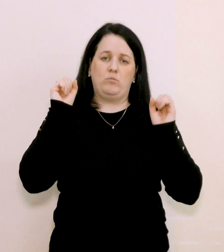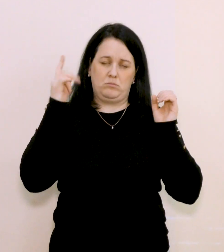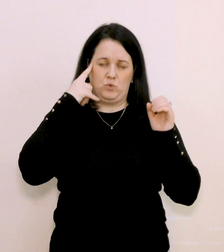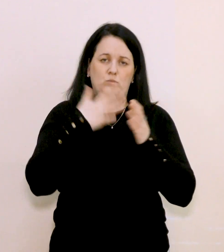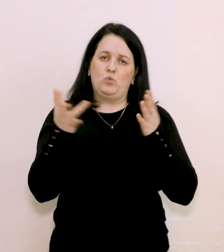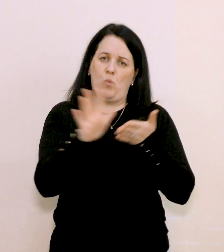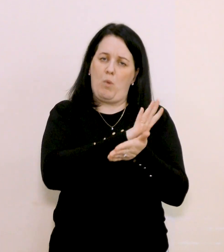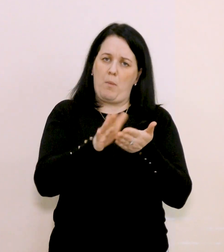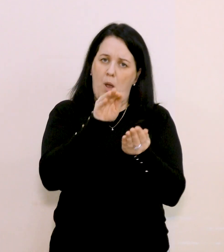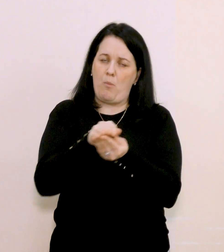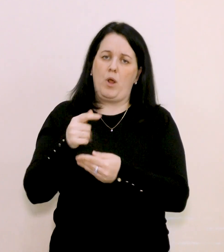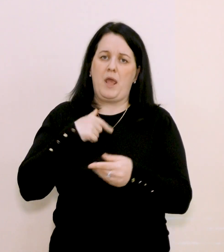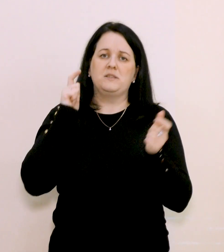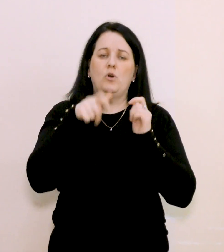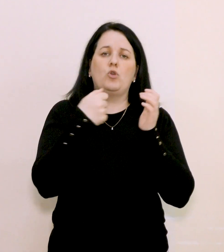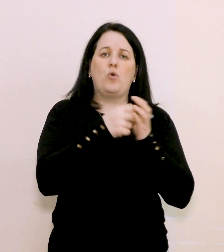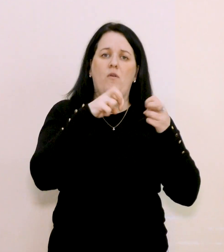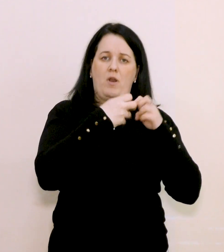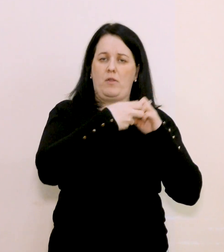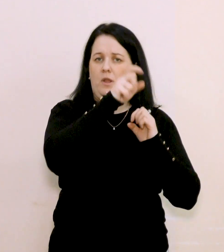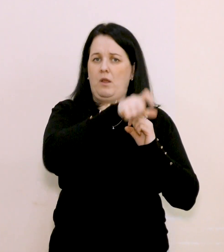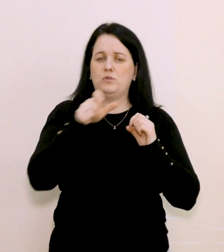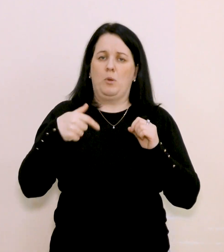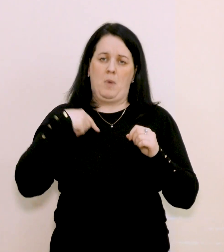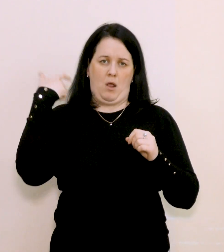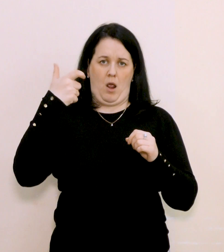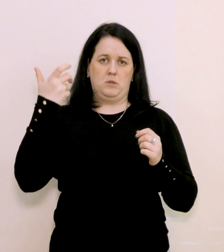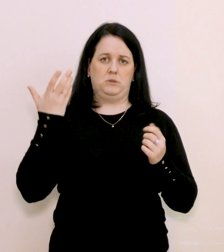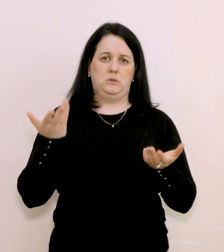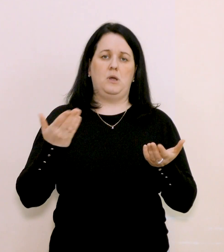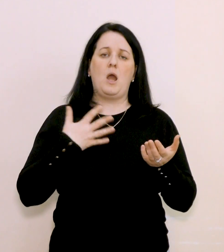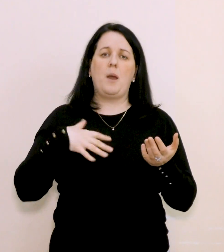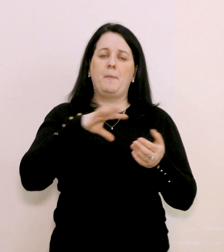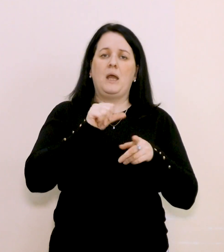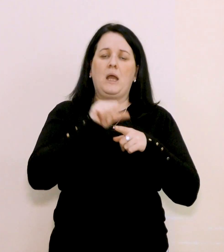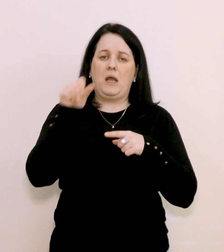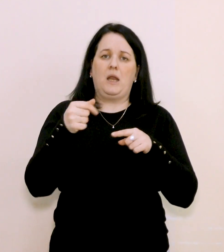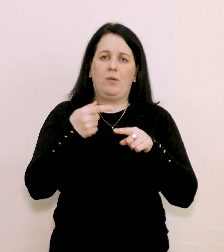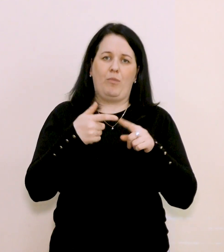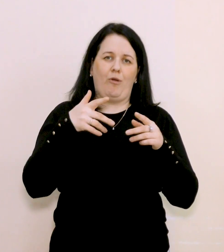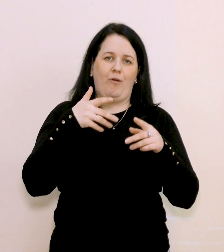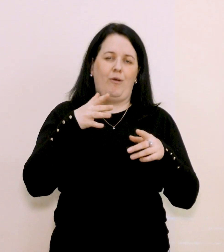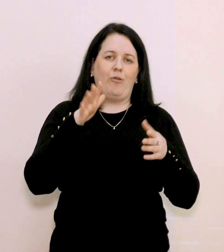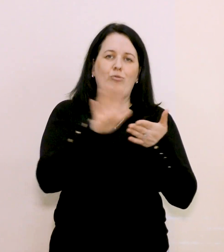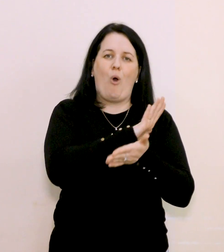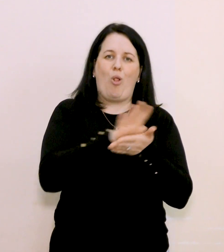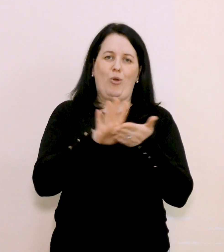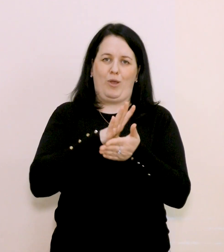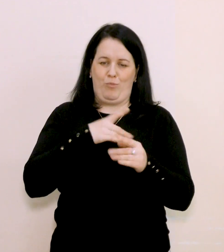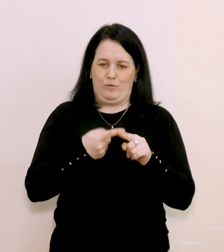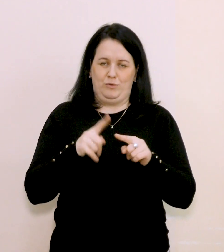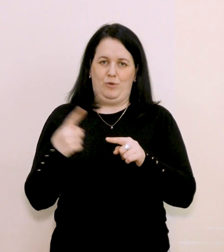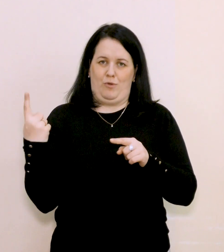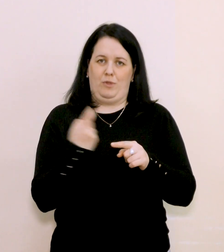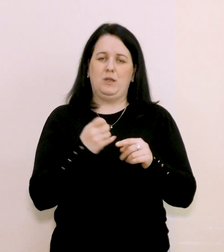могили, я звертаюся до франківців. Ми є газди і крім толоки, яка відбувається протягом цього